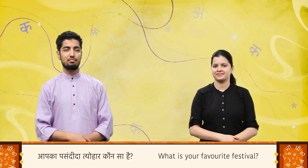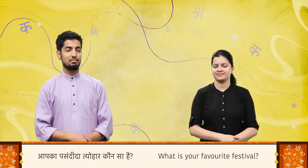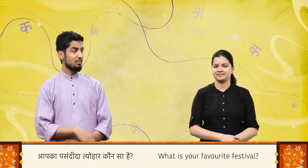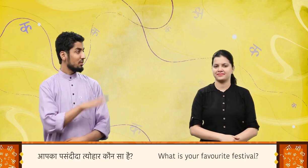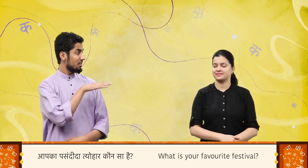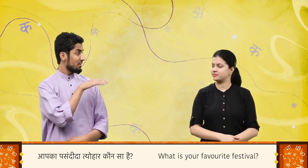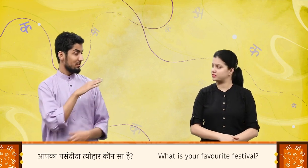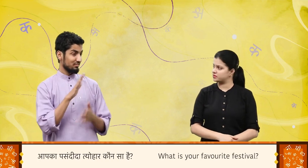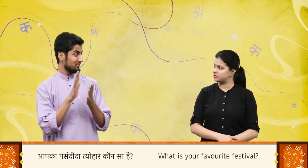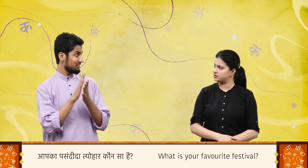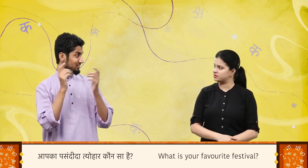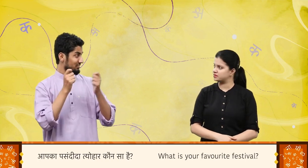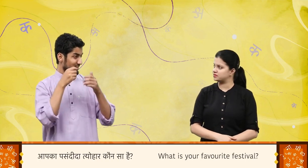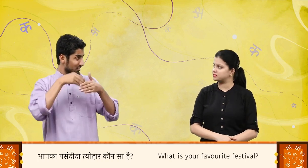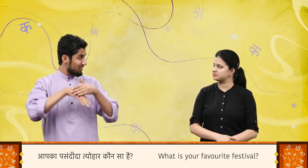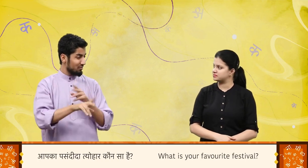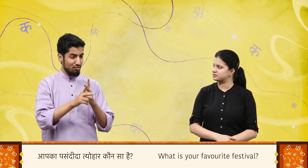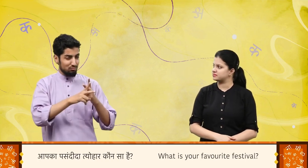आपका पसंदीदा त्योहार कौन सा है?